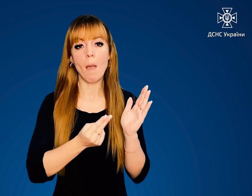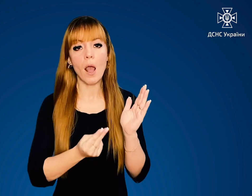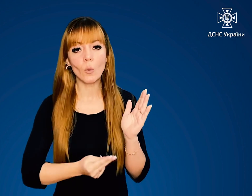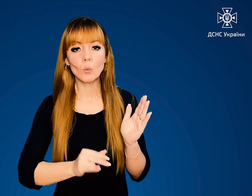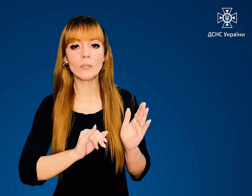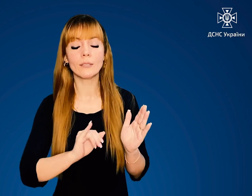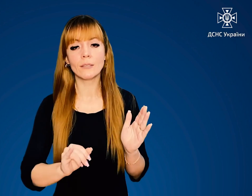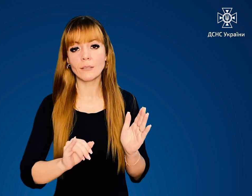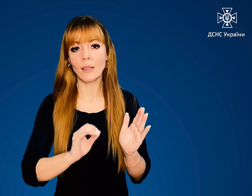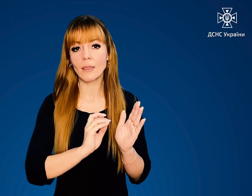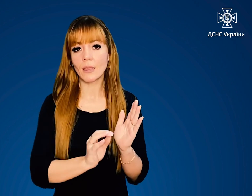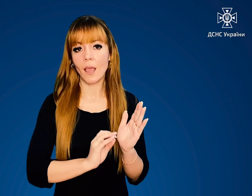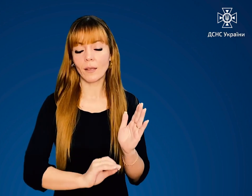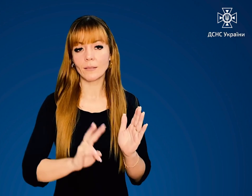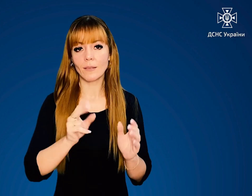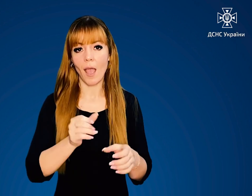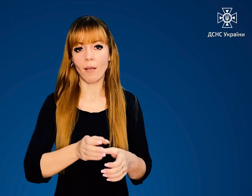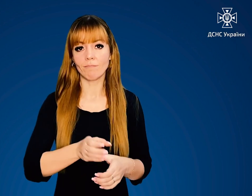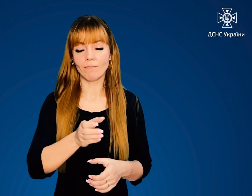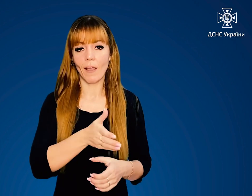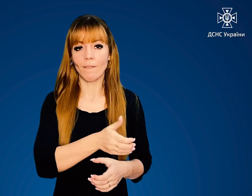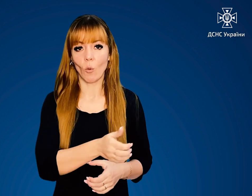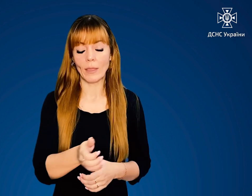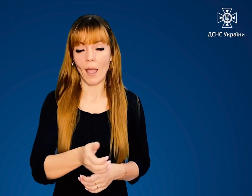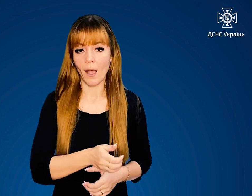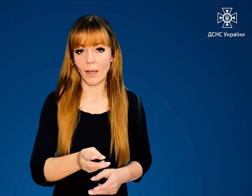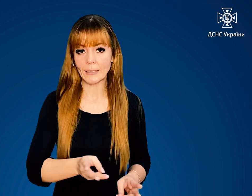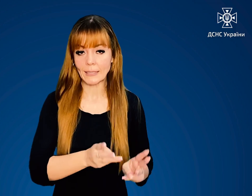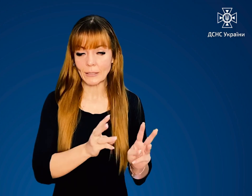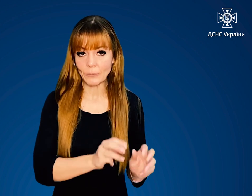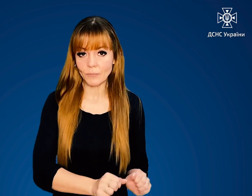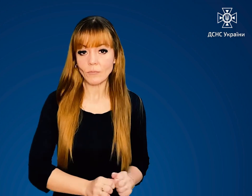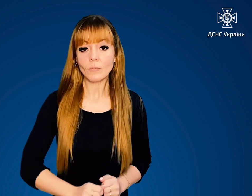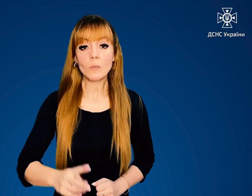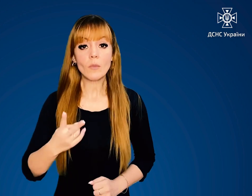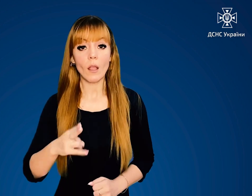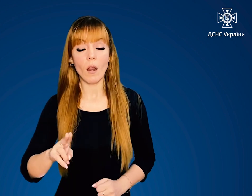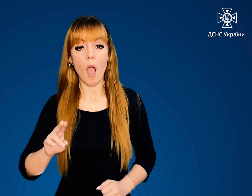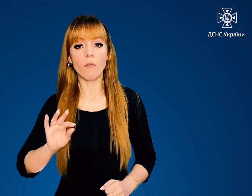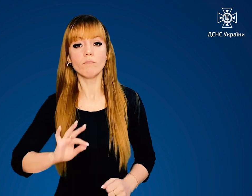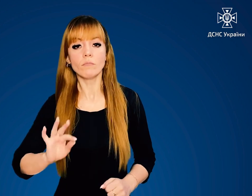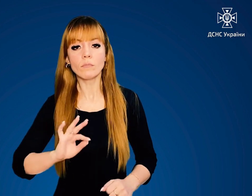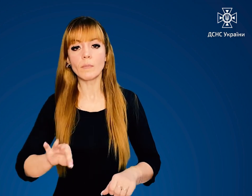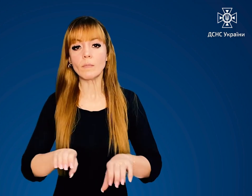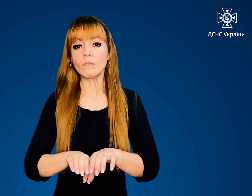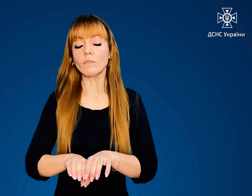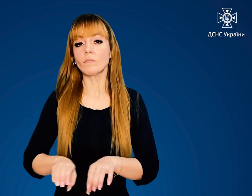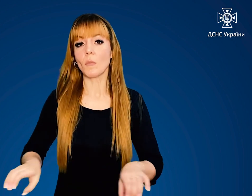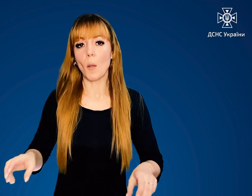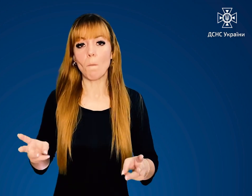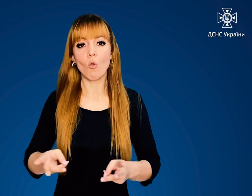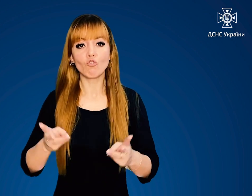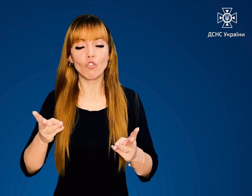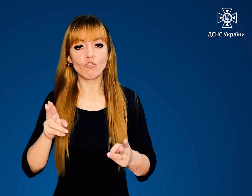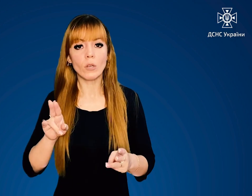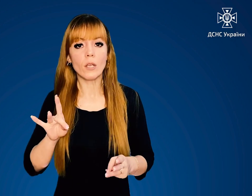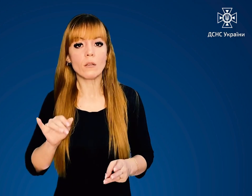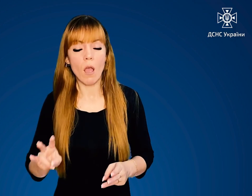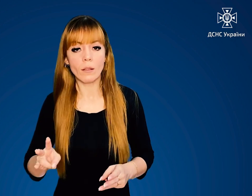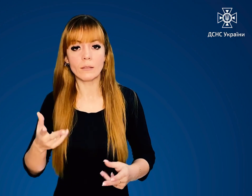тексту на корпусі вогнегасників. Для приведення в дію пожежних кранів, що знаходяться в будинку,